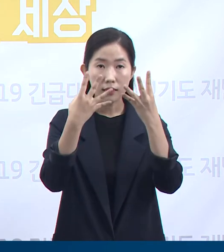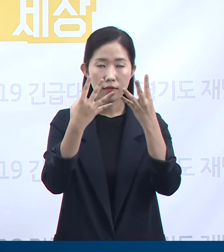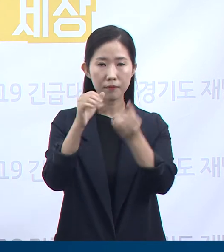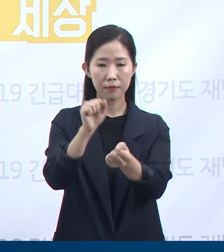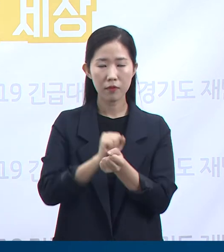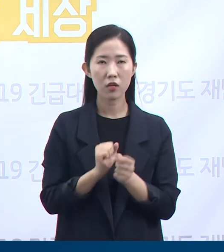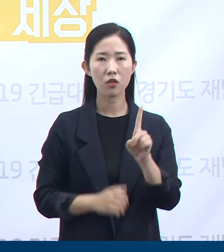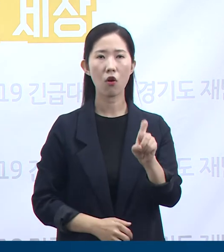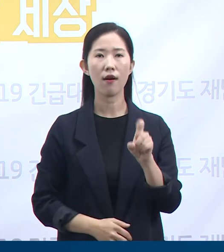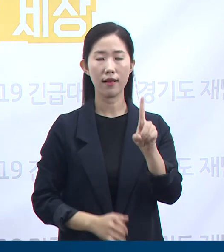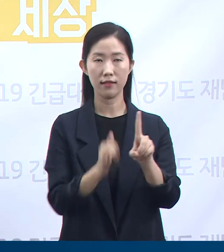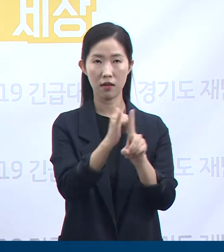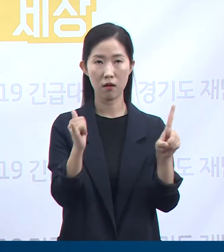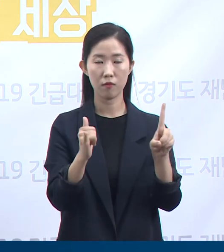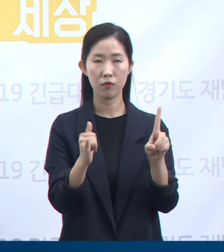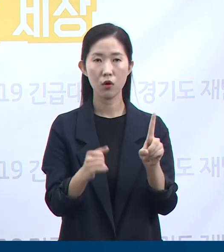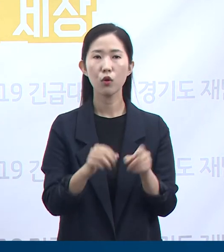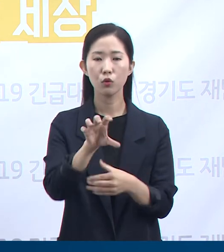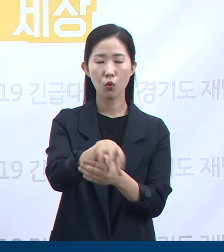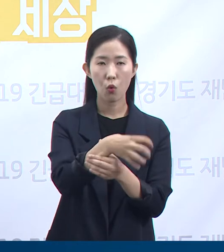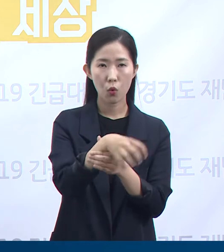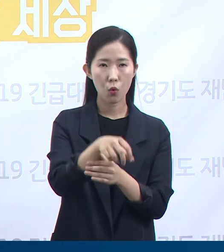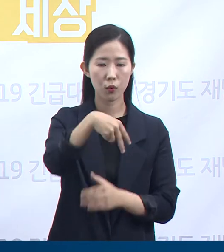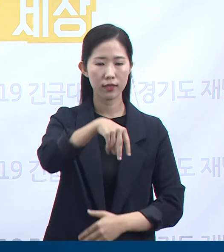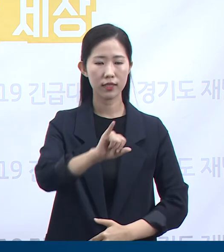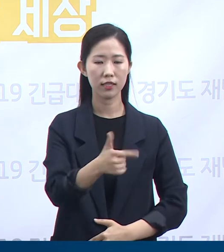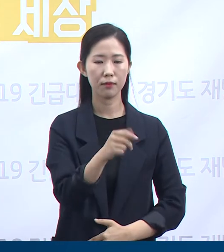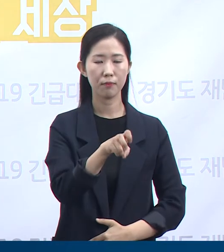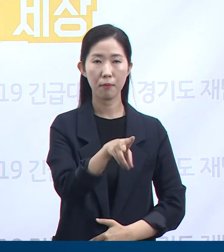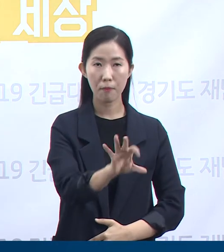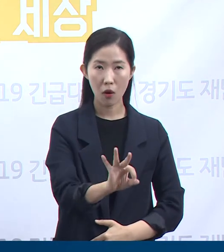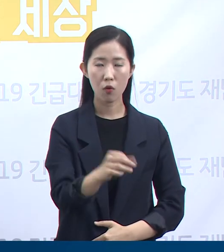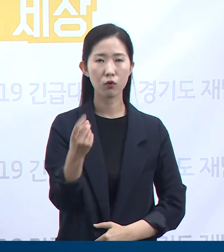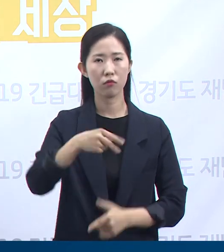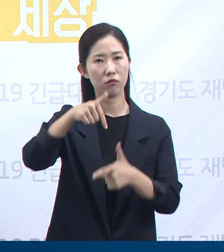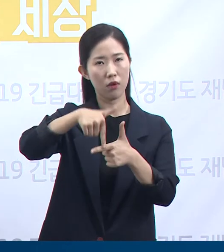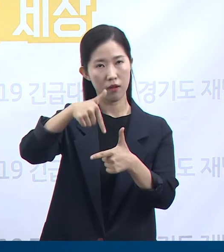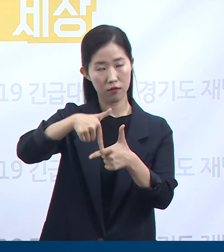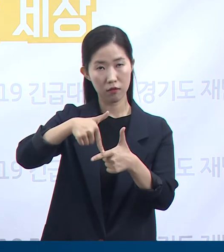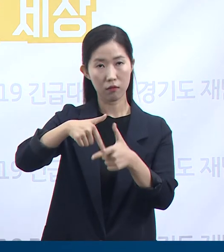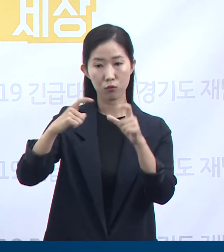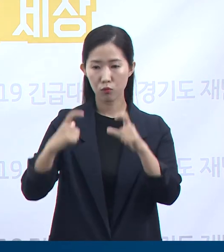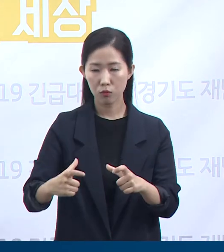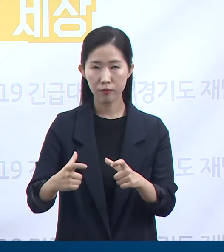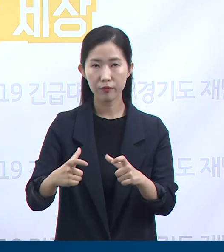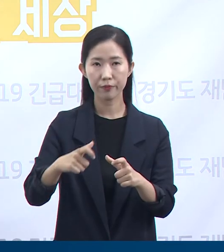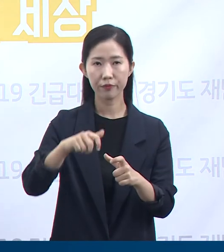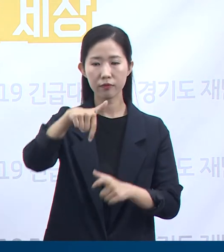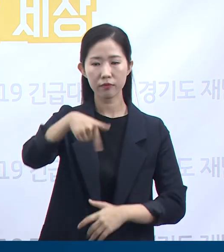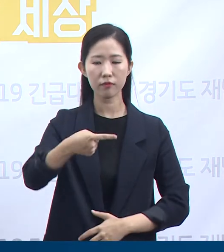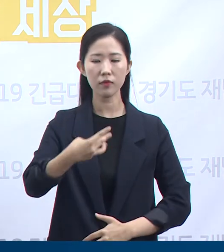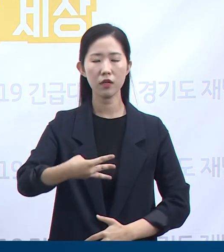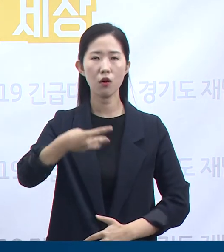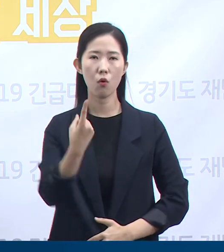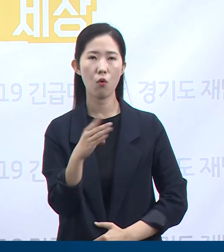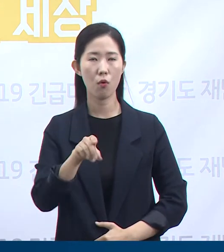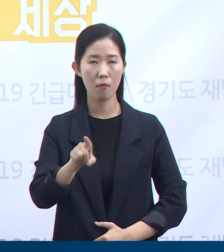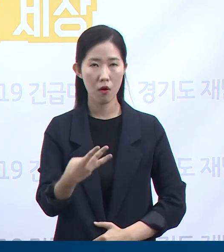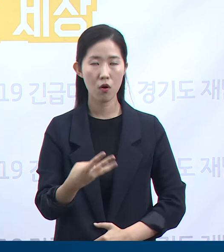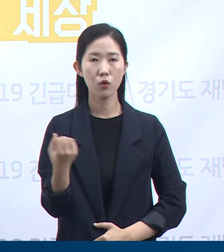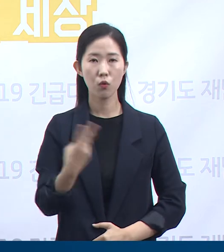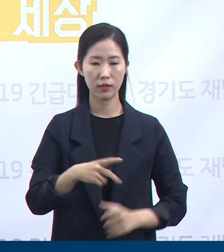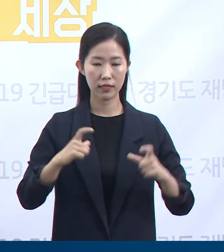신명투자와 관련 1명, 강남 글로벌 팜코리아와 관련 1명, 지역사회 발생 3명, 해외 유입 6명입니다.